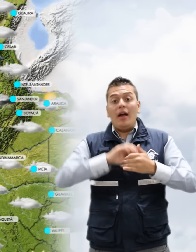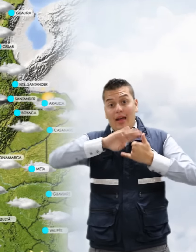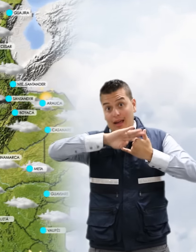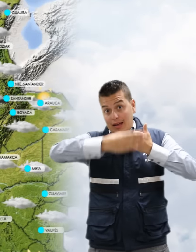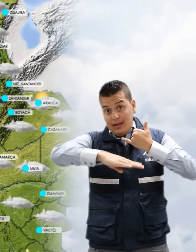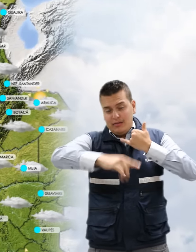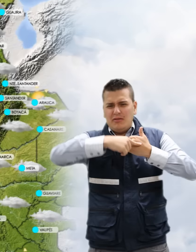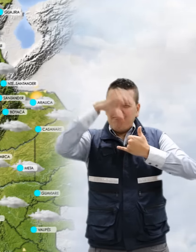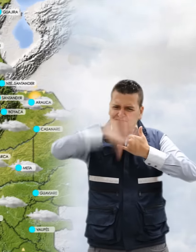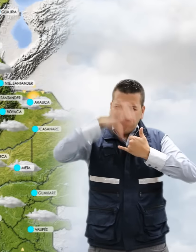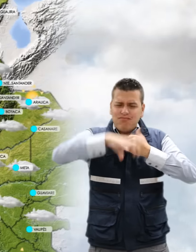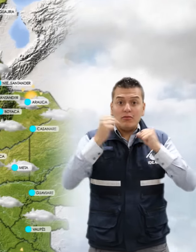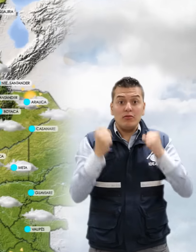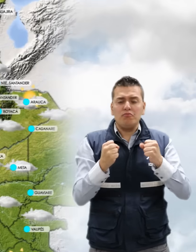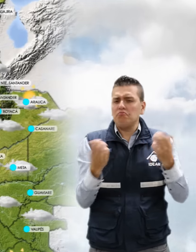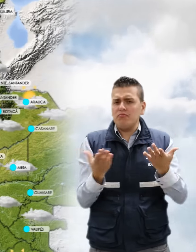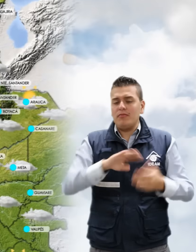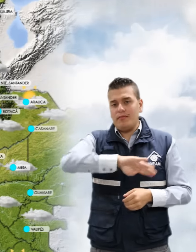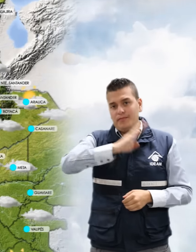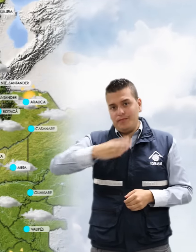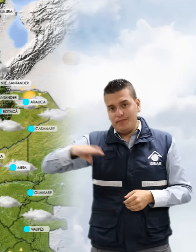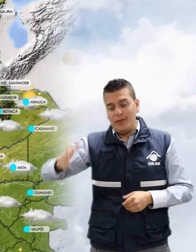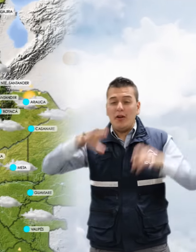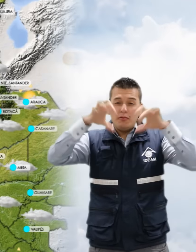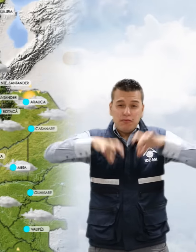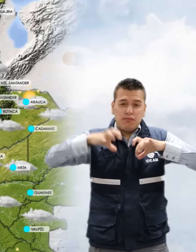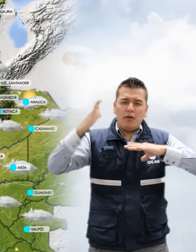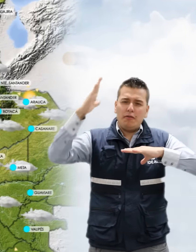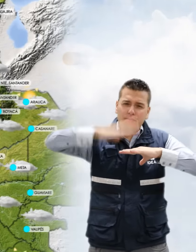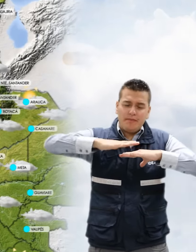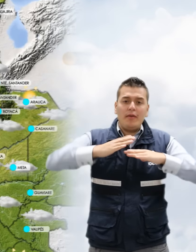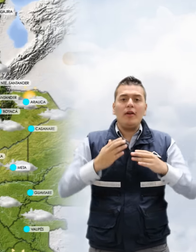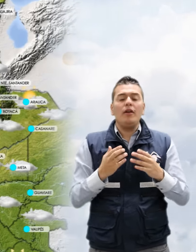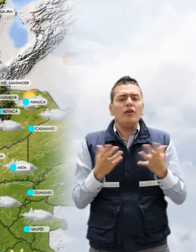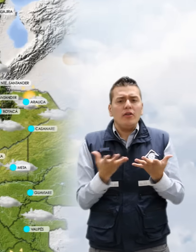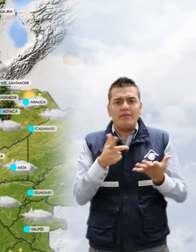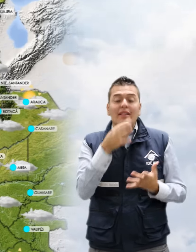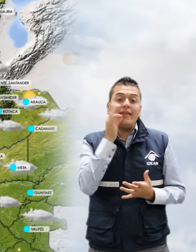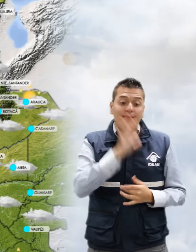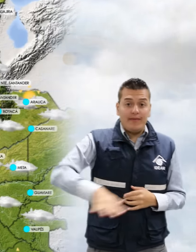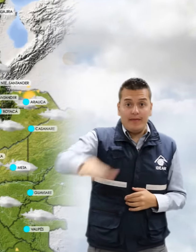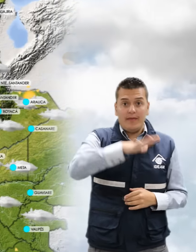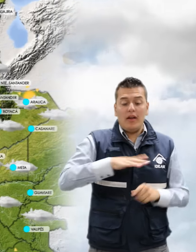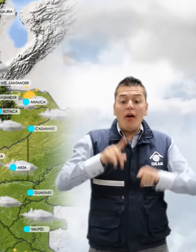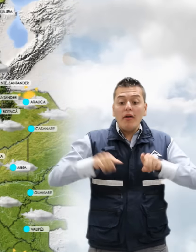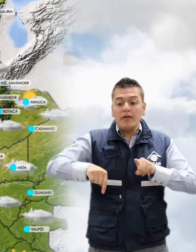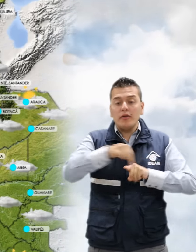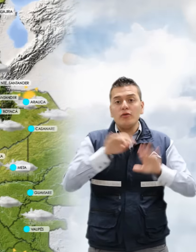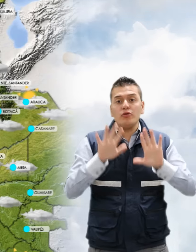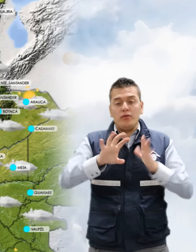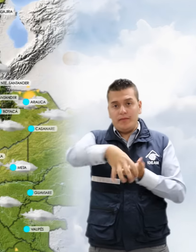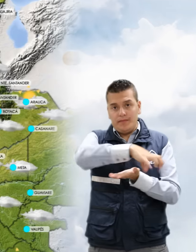andina las lluvias más intensas se concentrarán en Antioquia, lluvias de menor intensidad para el eje cafetero y sectores de los